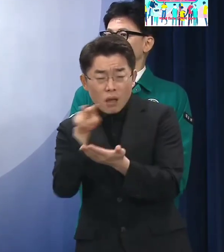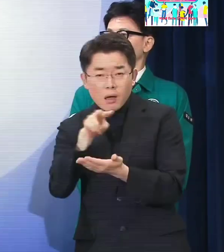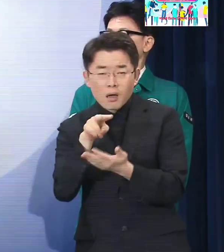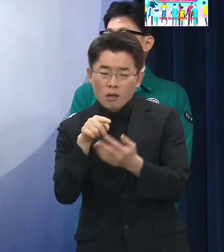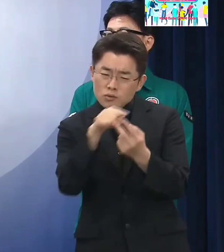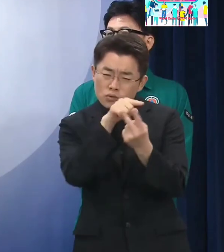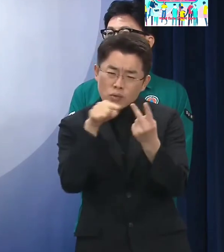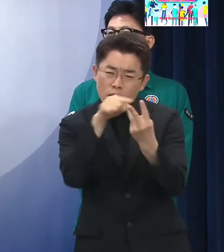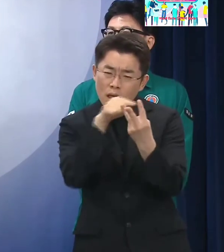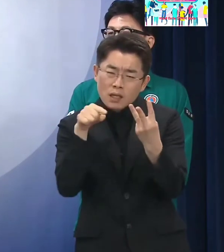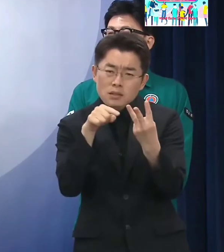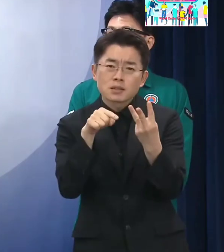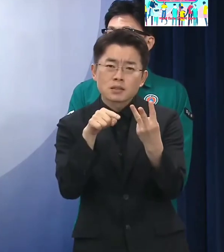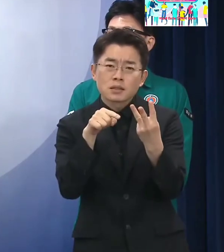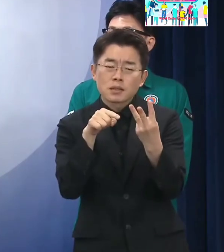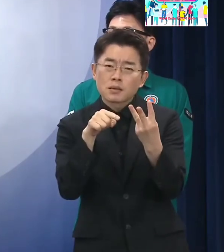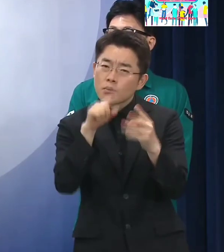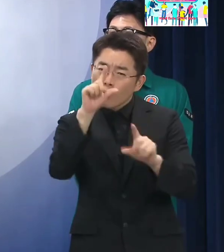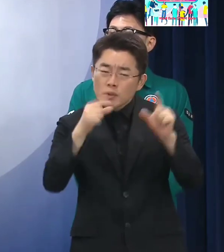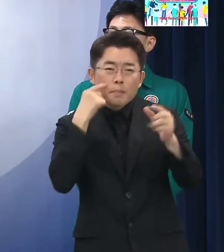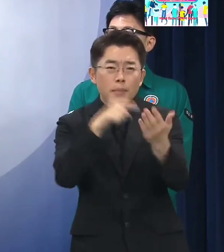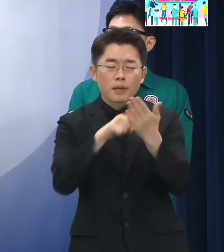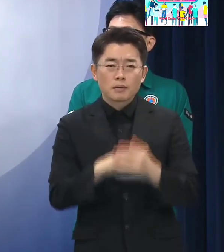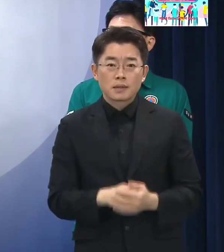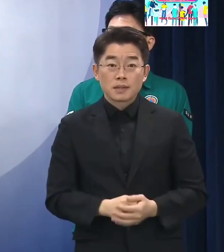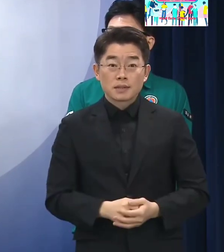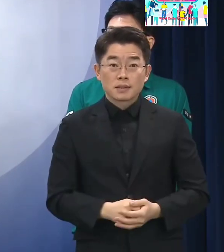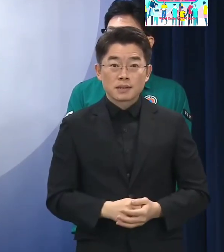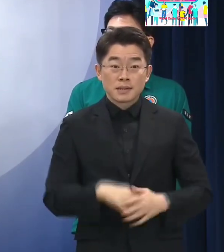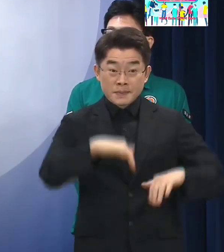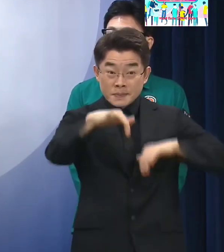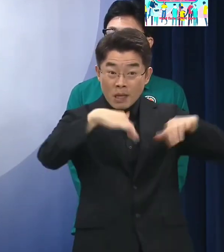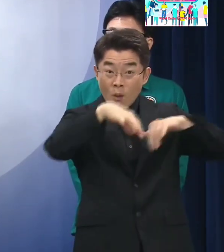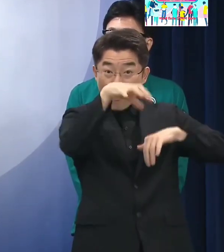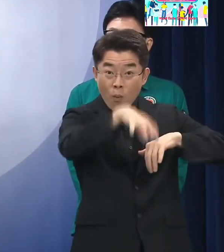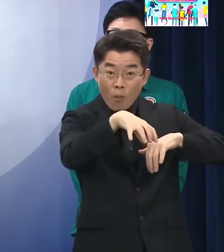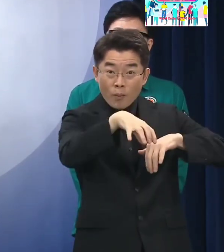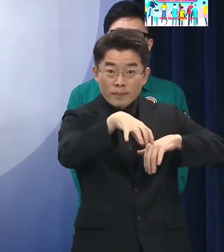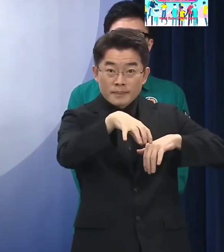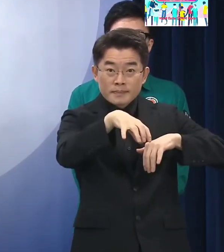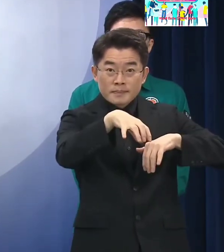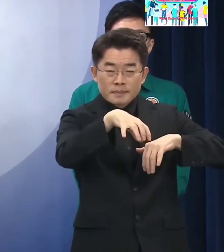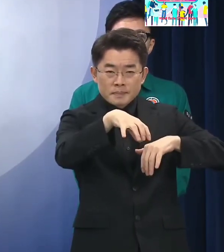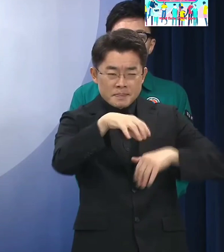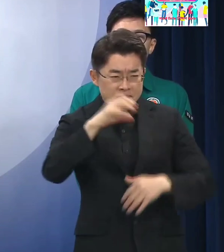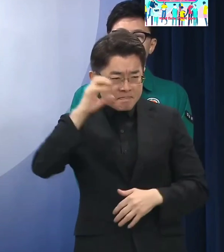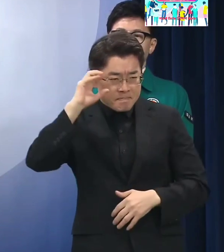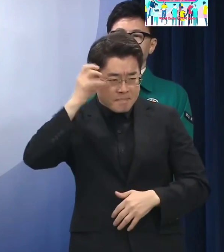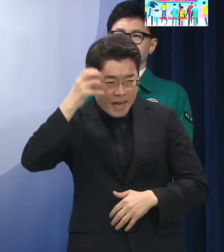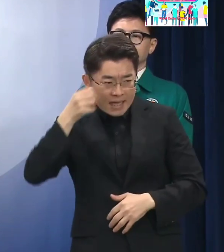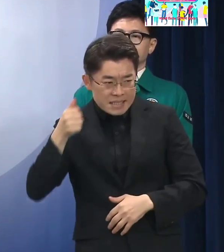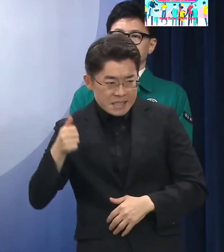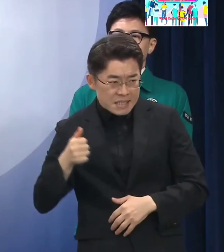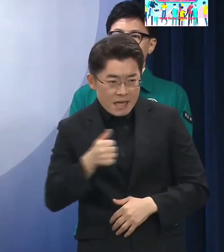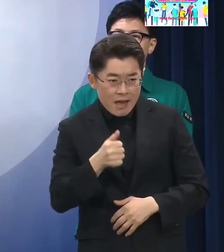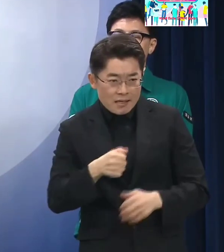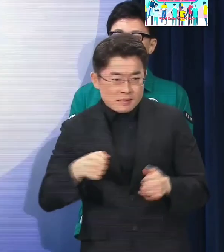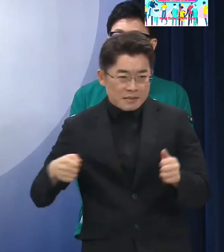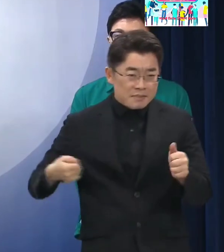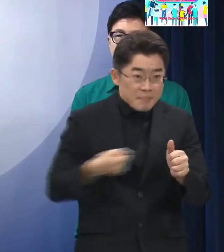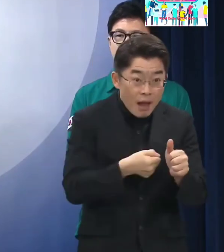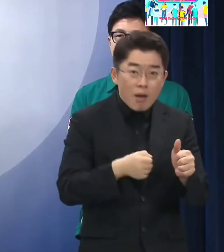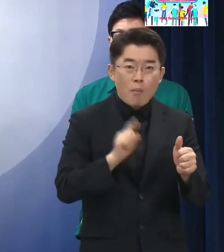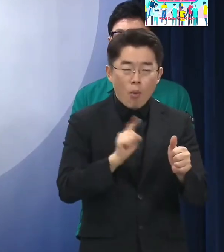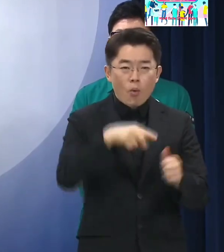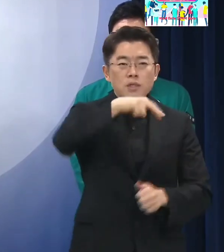요약이 되는데요 우선 다중운집장소에서 일어났던 예를 들어 신림역이나